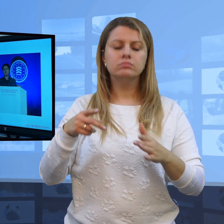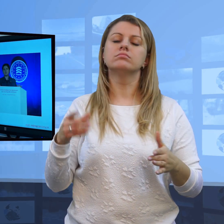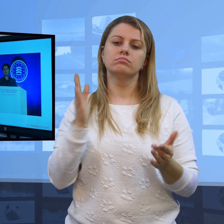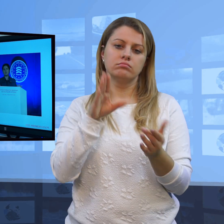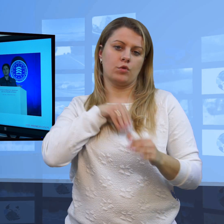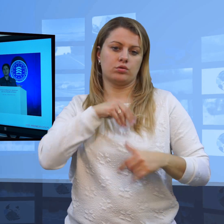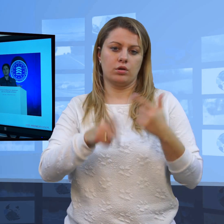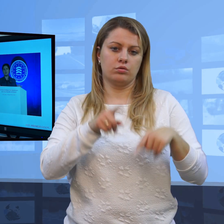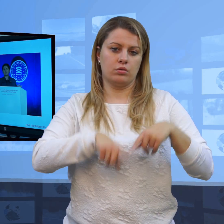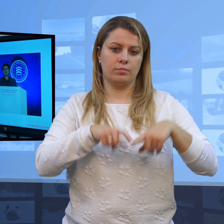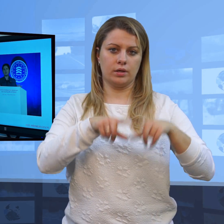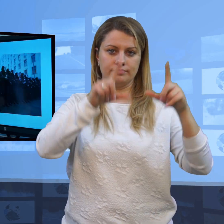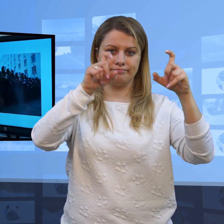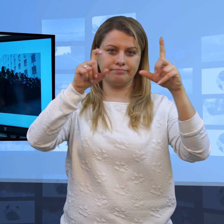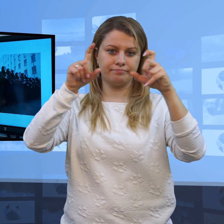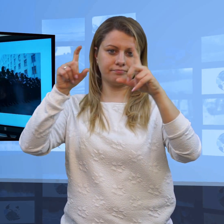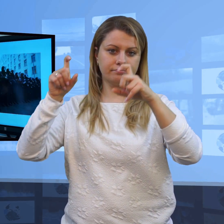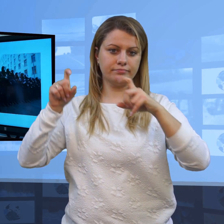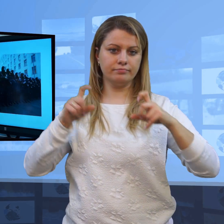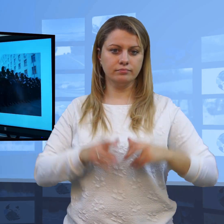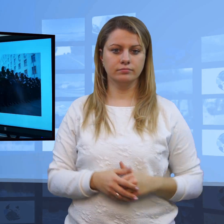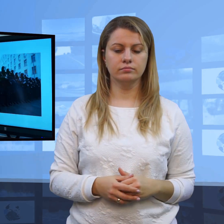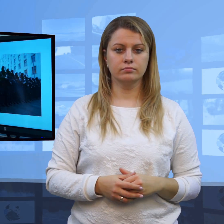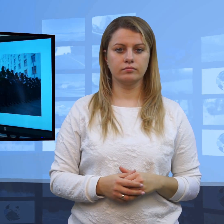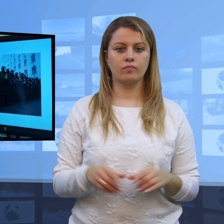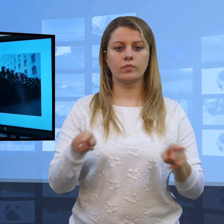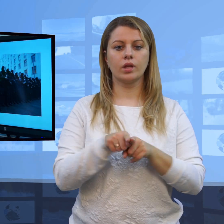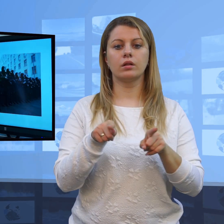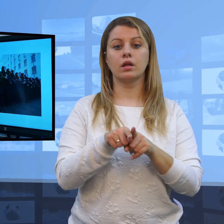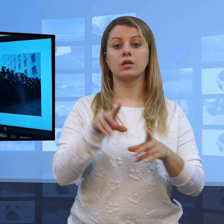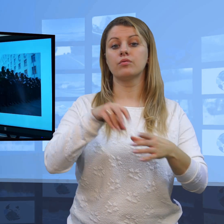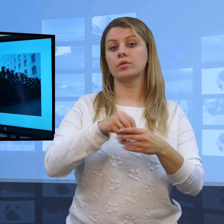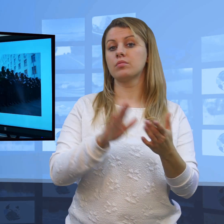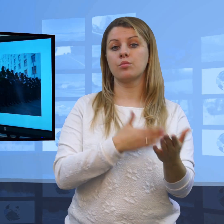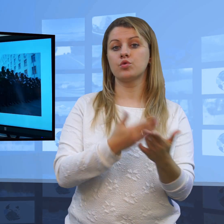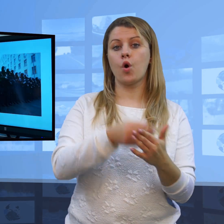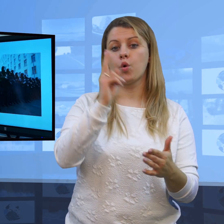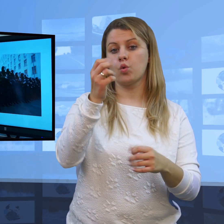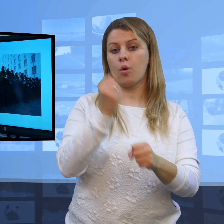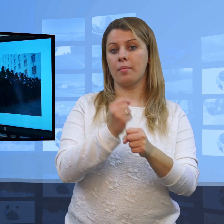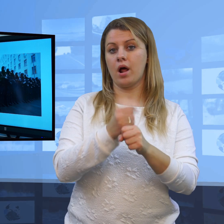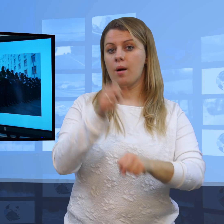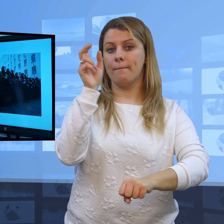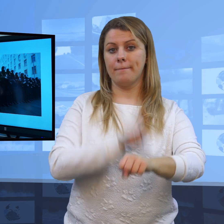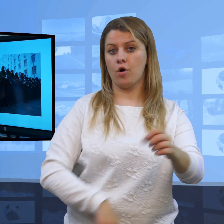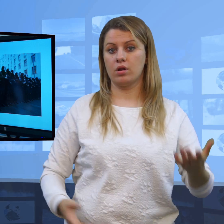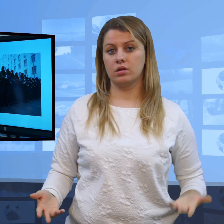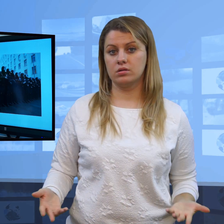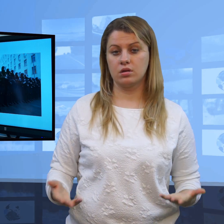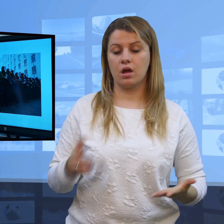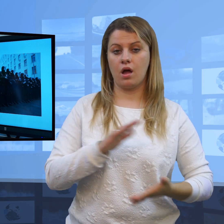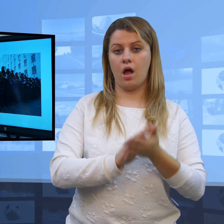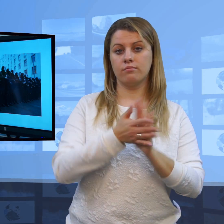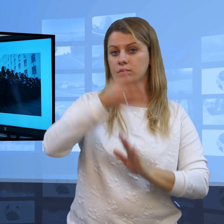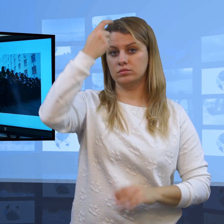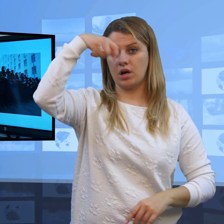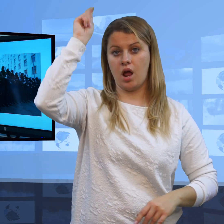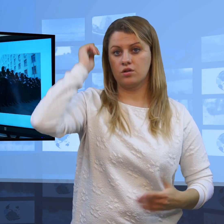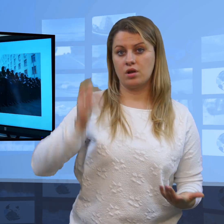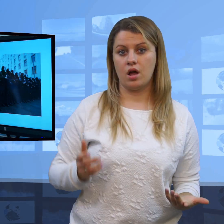zdjęcia, wolno nagrywać. Tak samo funkcjonariusze, którzy są na służbie, czyli policjantów, strażaków,